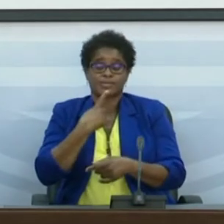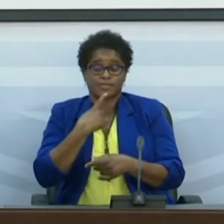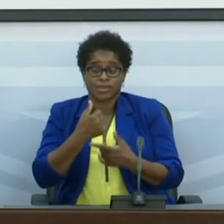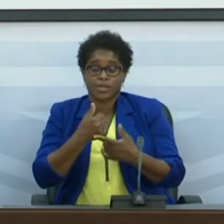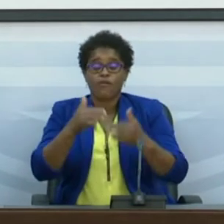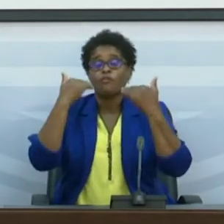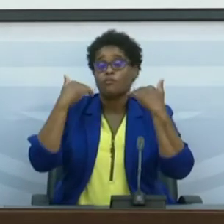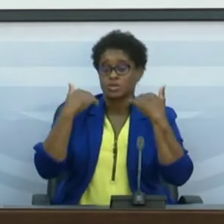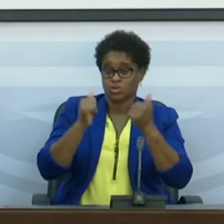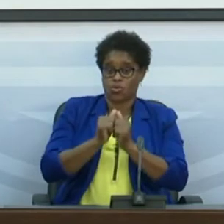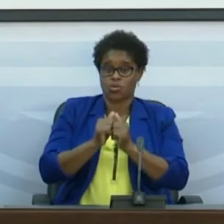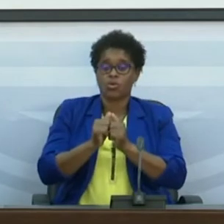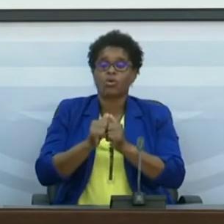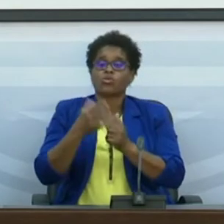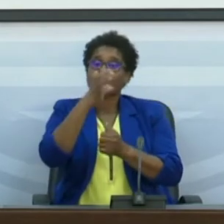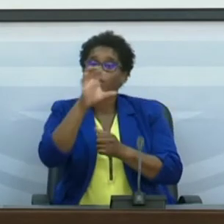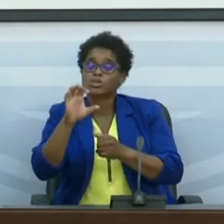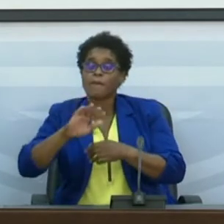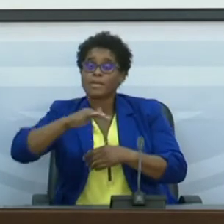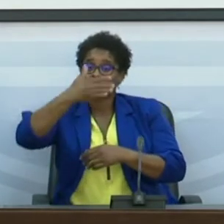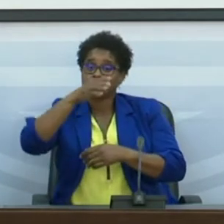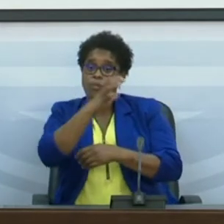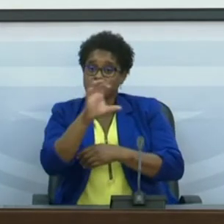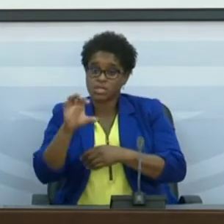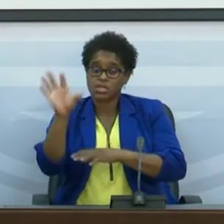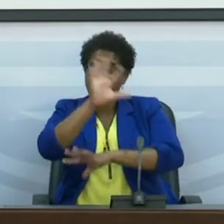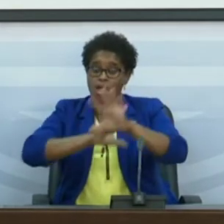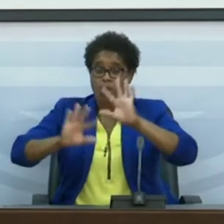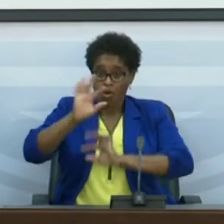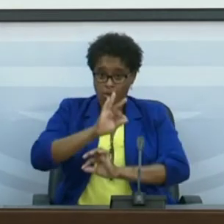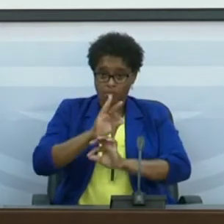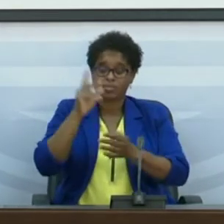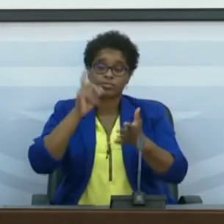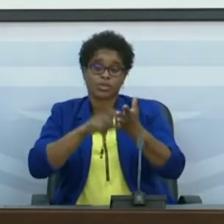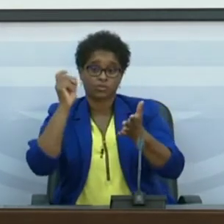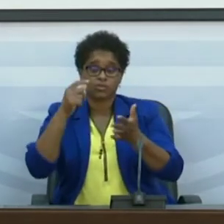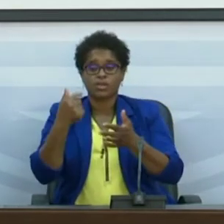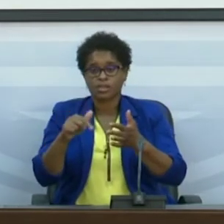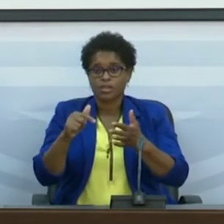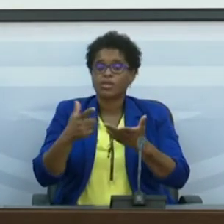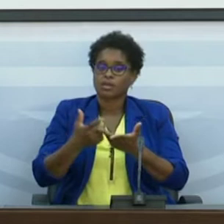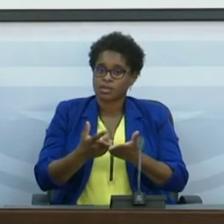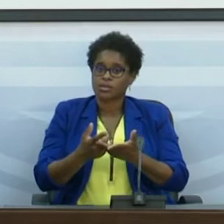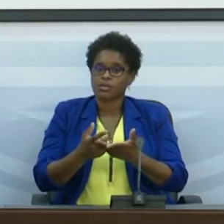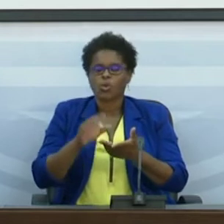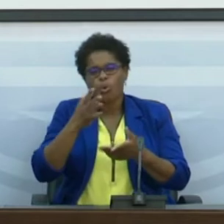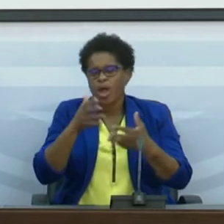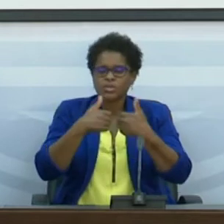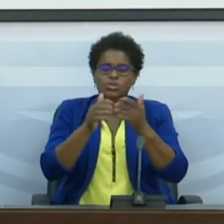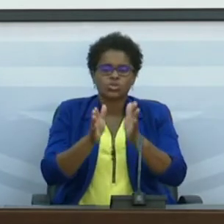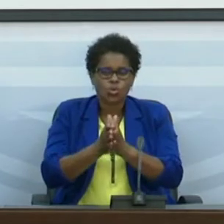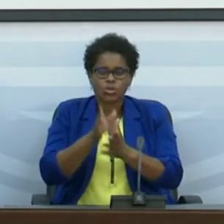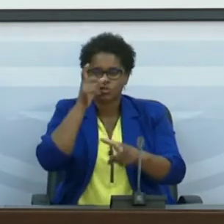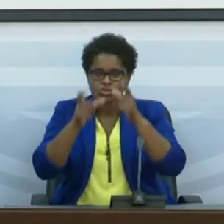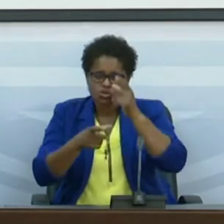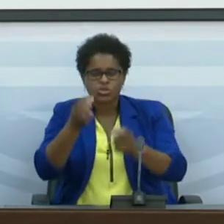conforme os países, principalmente os países da Europa, os Estados Unidos vão tendo a sua população quase toda vacinada,